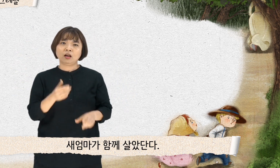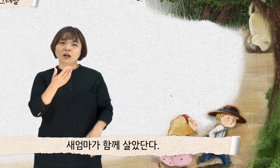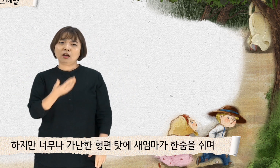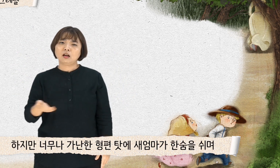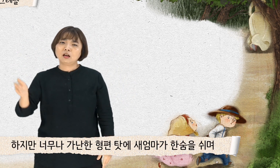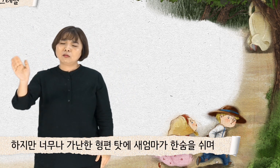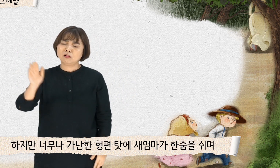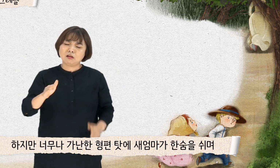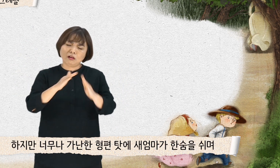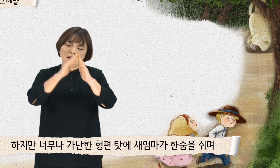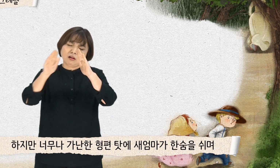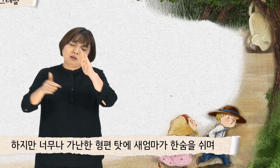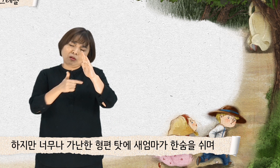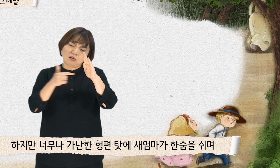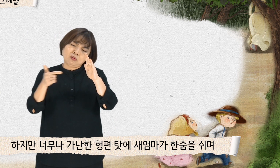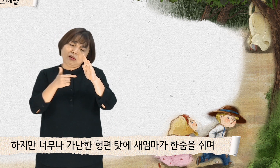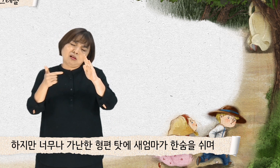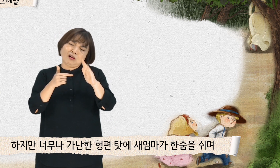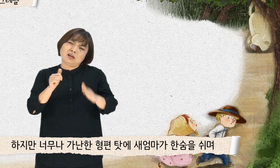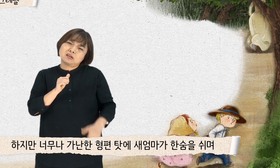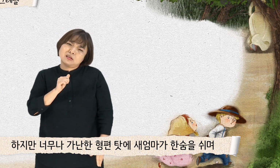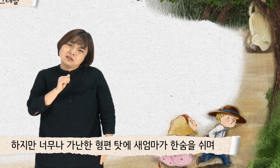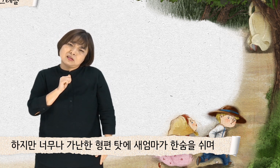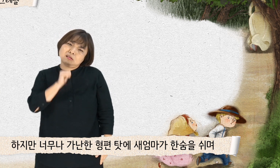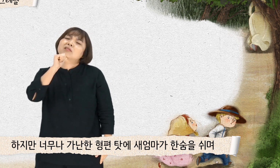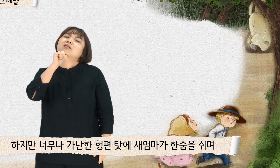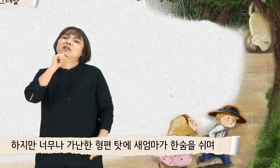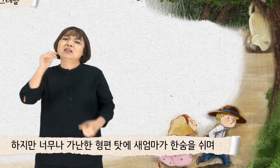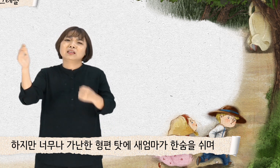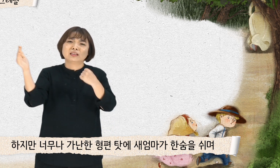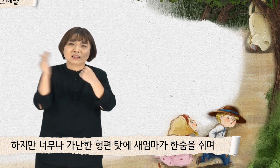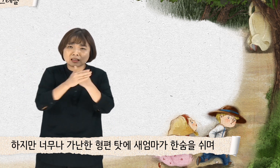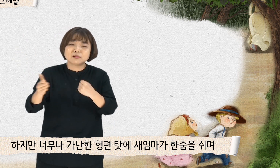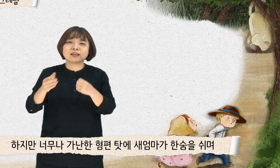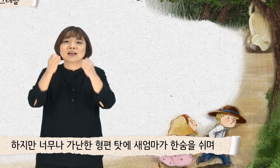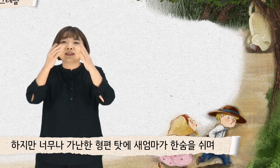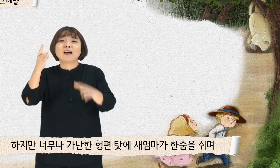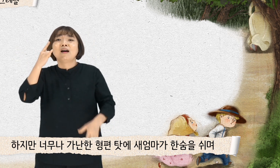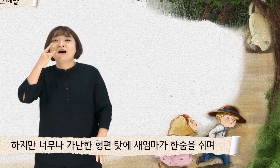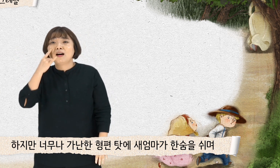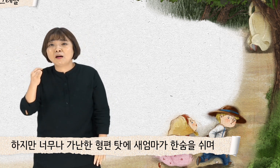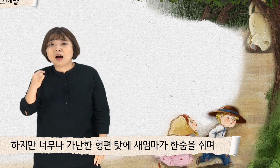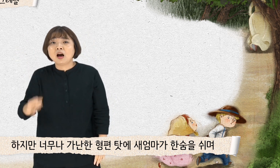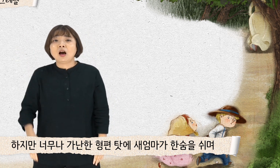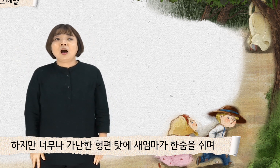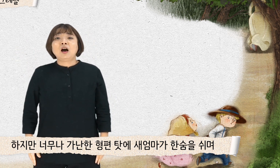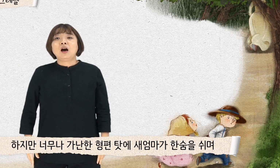하지만 너무나 가난한 형편 탓에 새엄마가 한숨을 쉬며